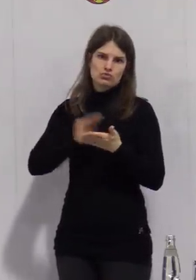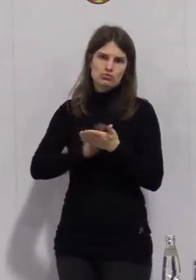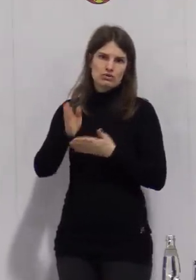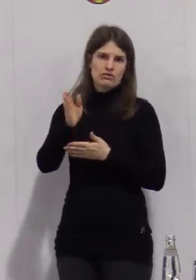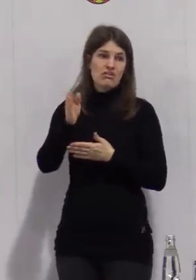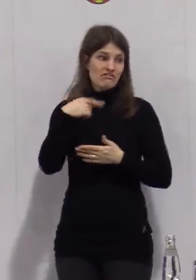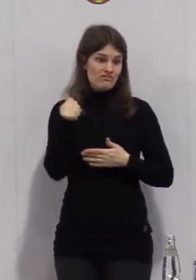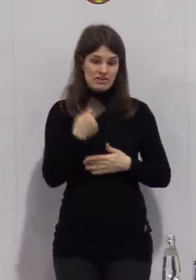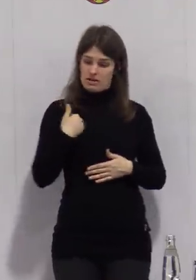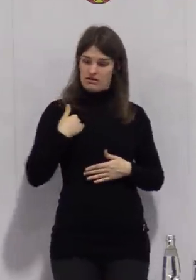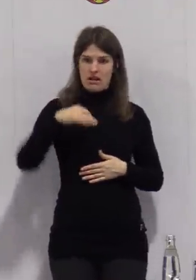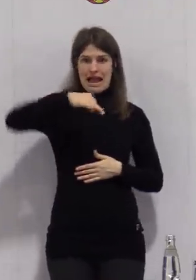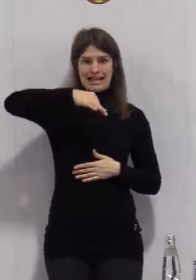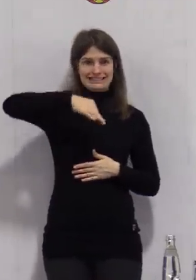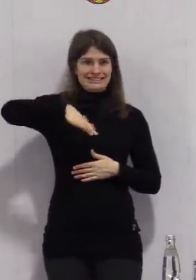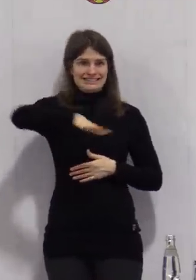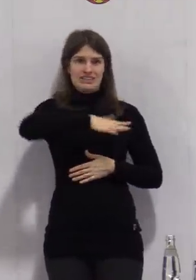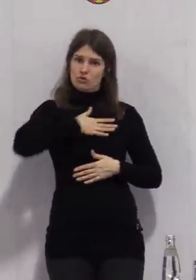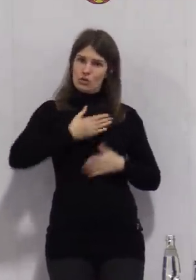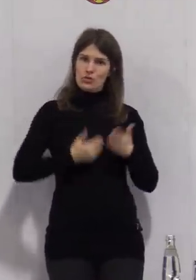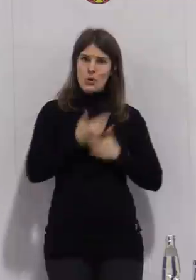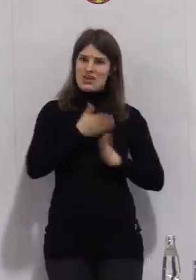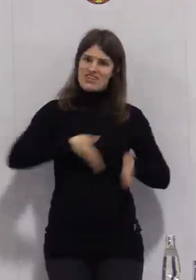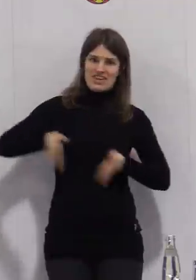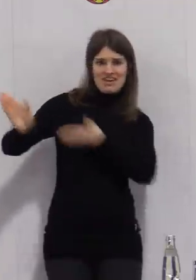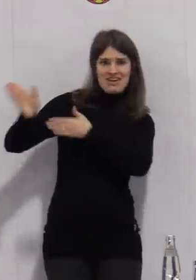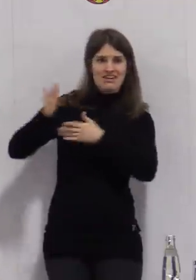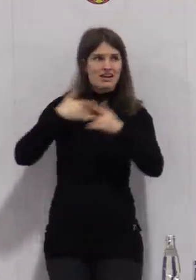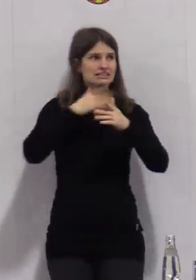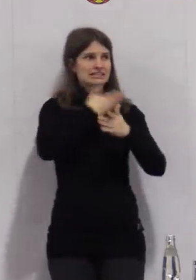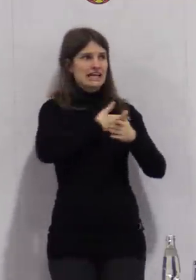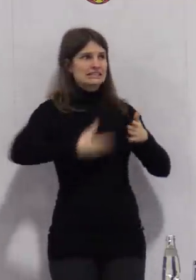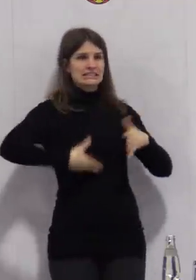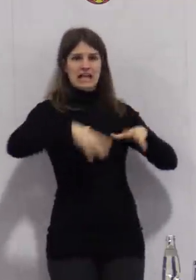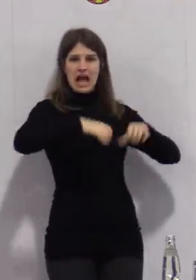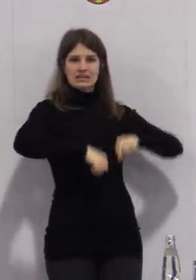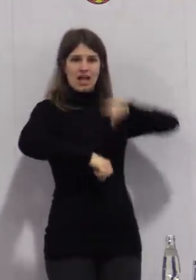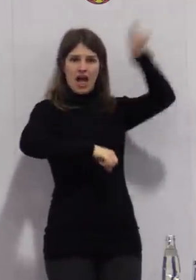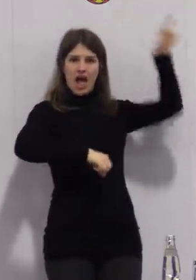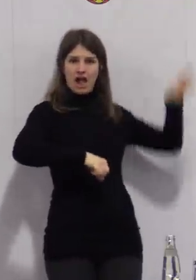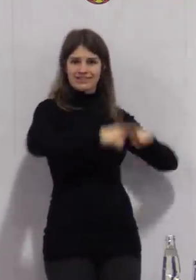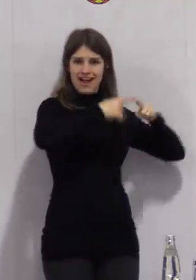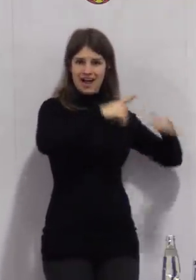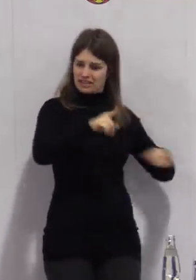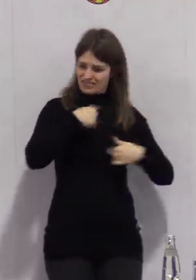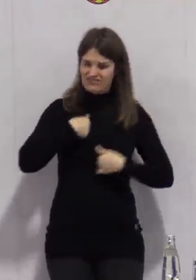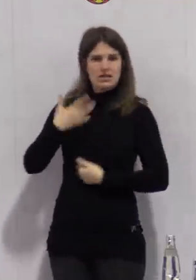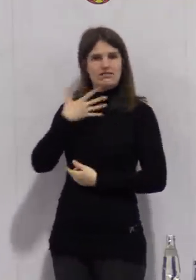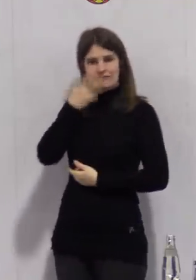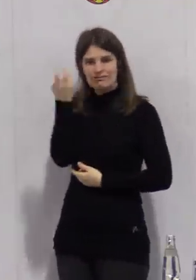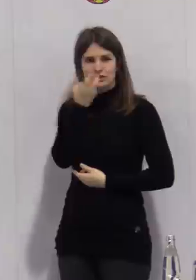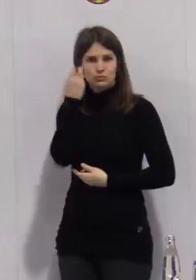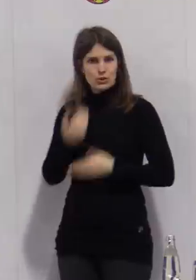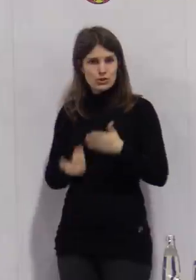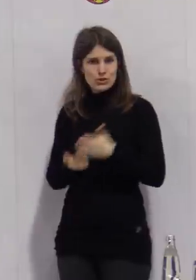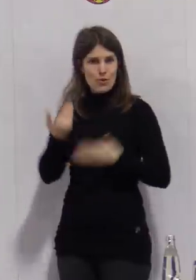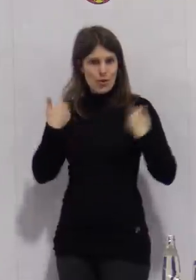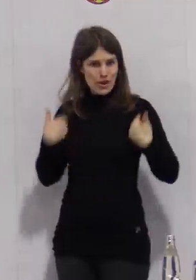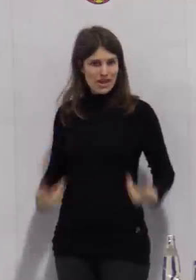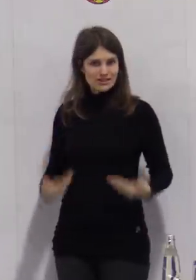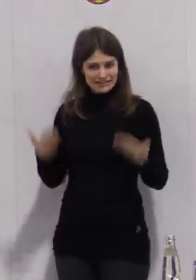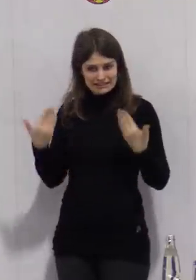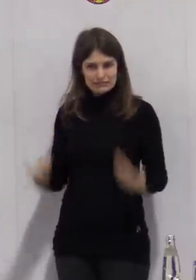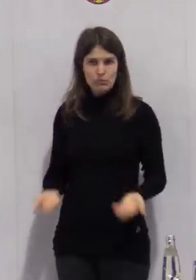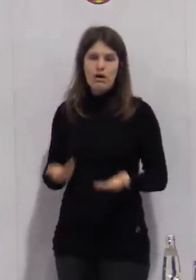darüber hinaus. Aber ich glaube, diese Perspektive aufzumachen ist wichtig, solange wir von dieser